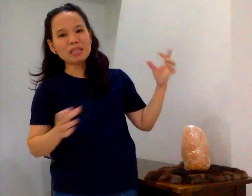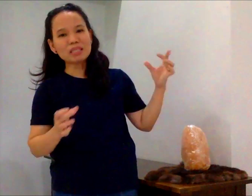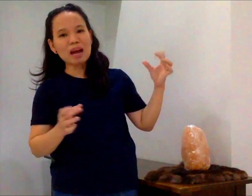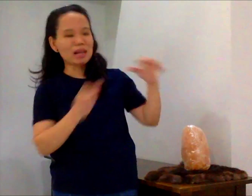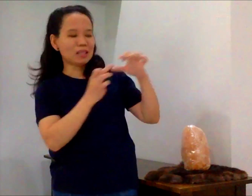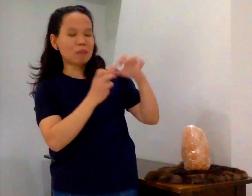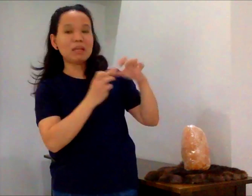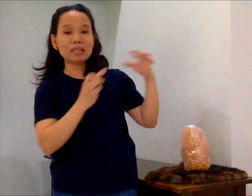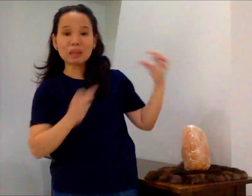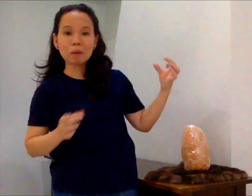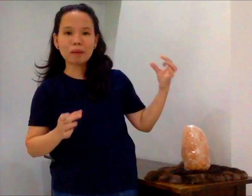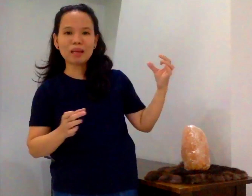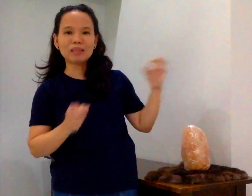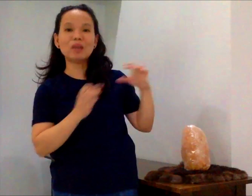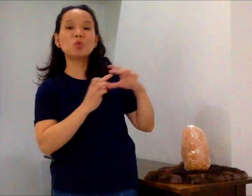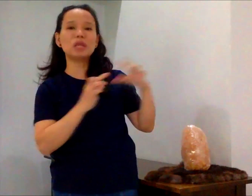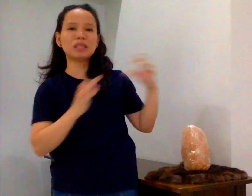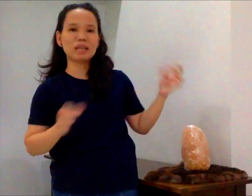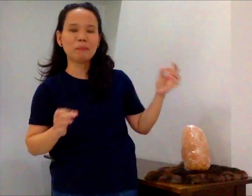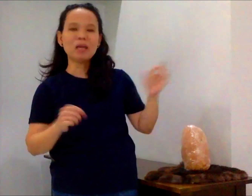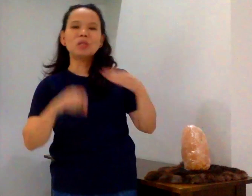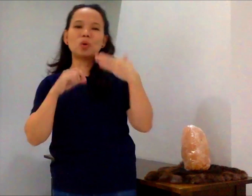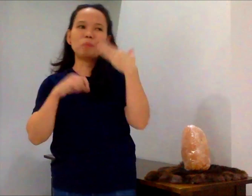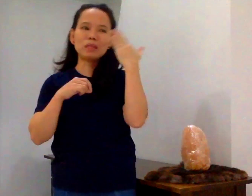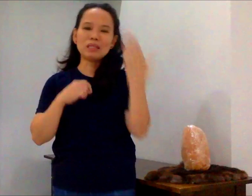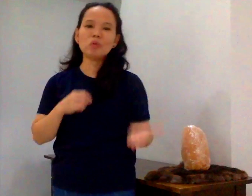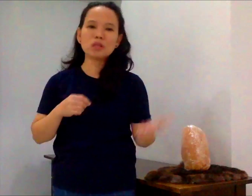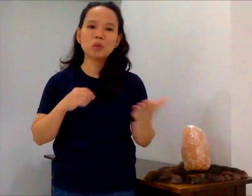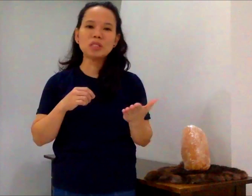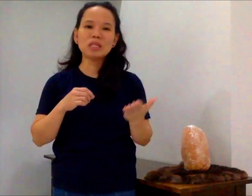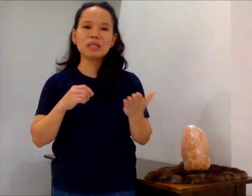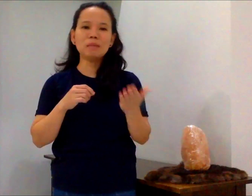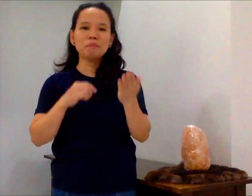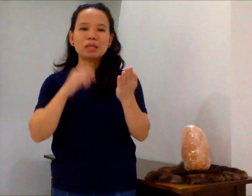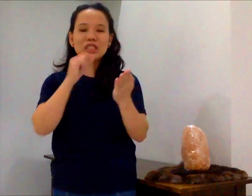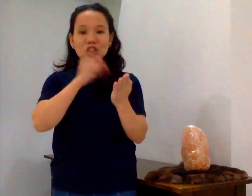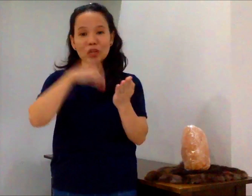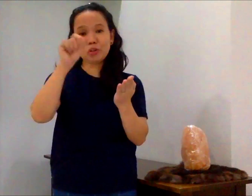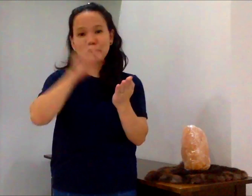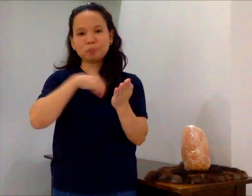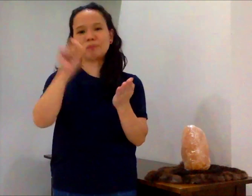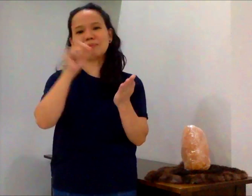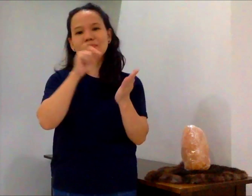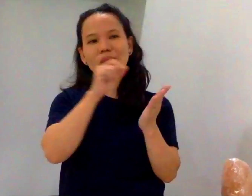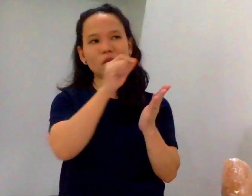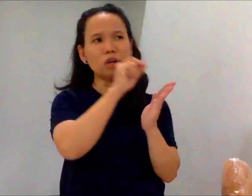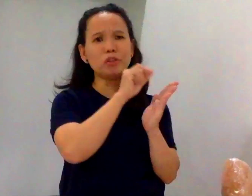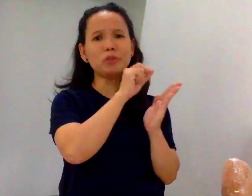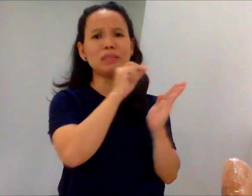listahan sa maliit na papel na sulat niya. So, pagdating ko sa grocery, i-check ko yun. Kung ano yung